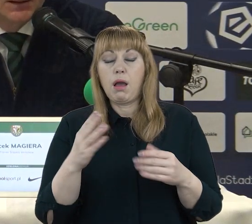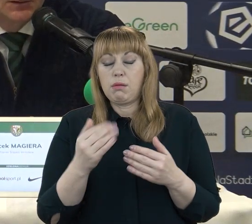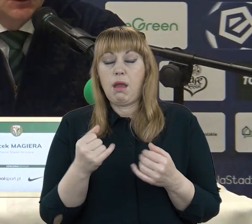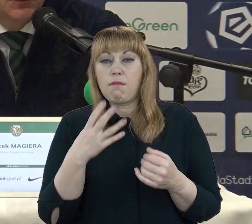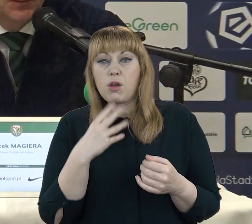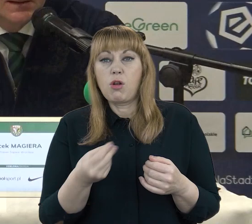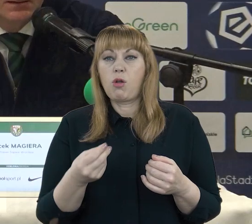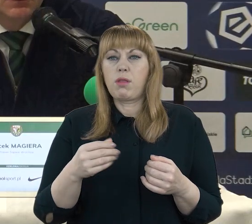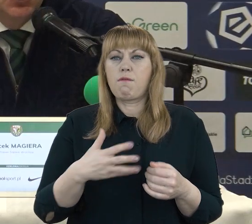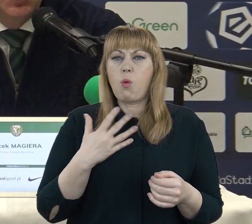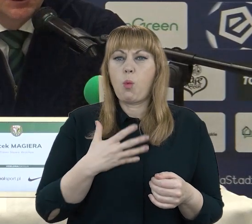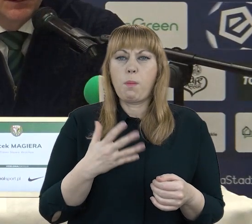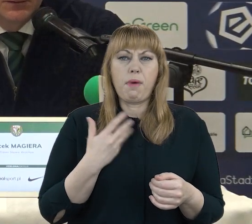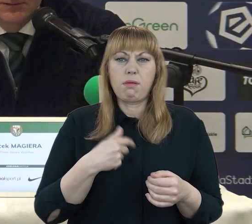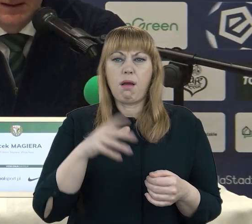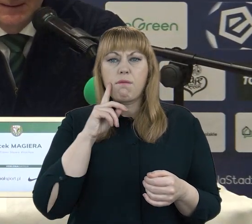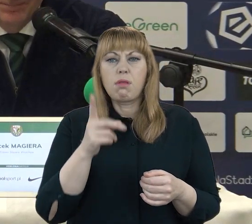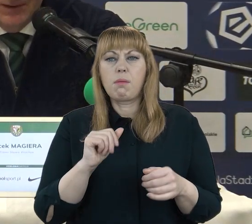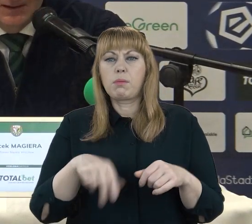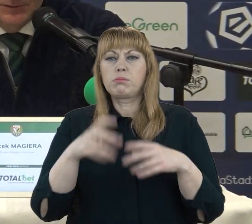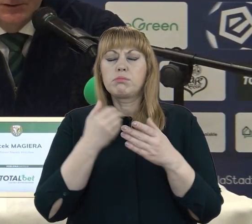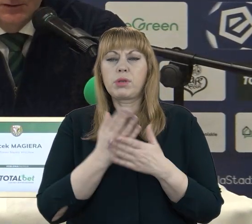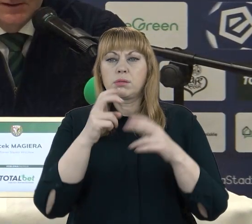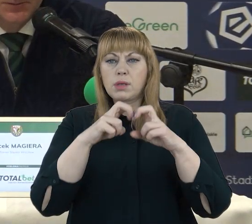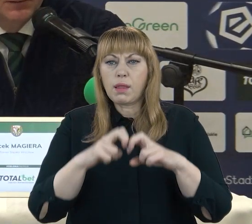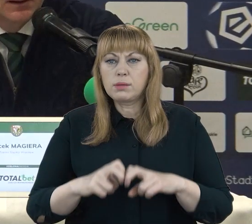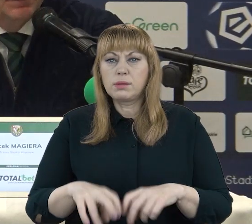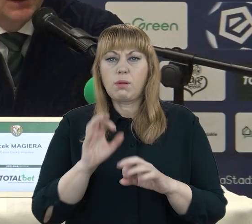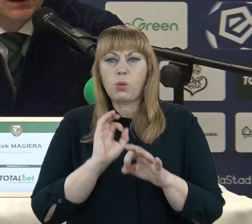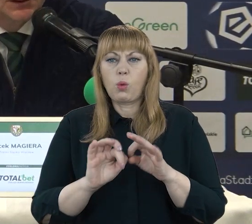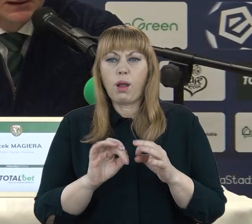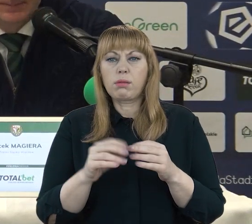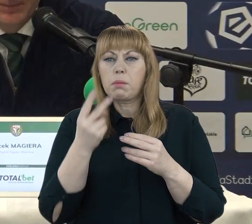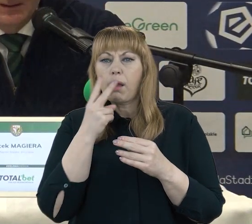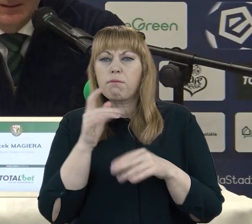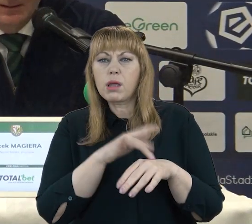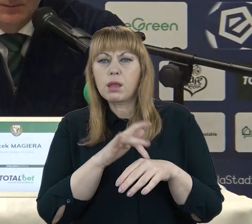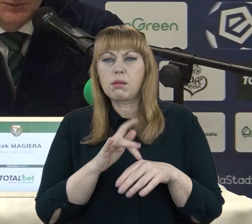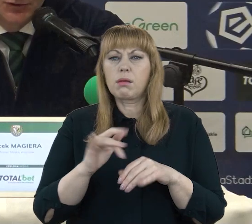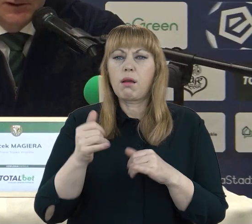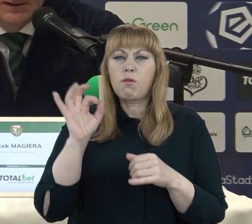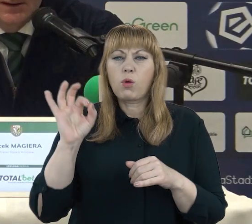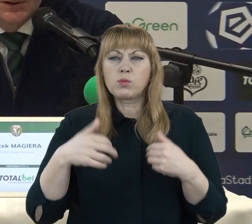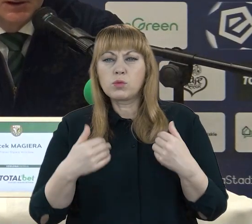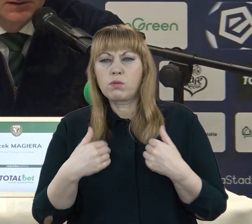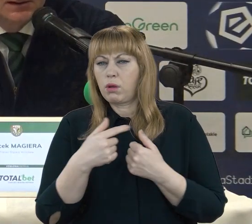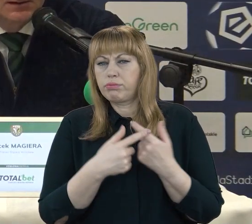Także to są informacje, które w przyszłości pozwolą też przygotować zupełnie inaczej. Być może jakiś mikrocykl,